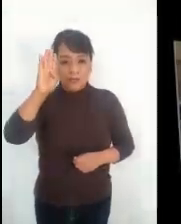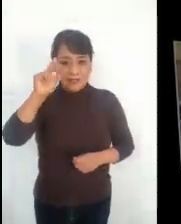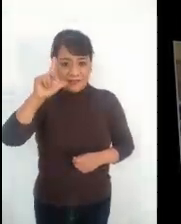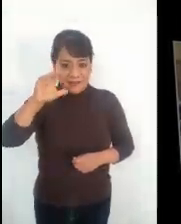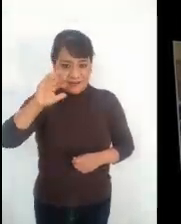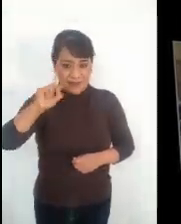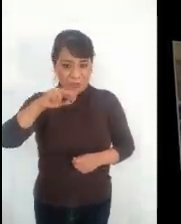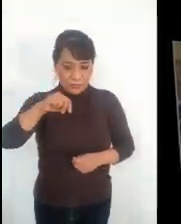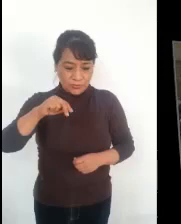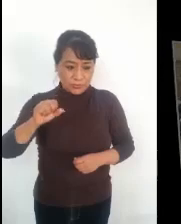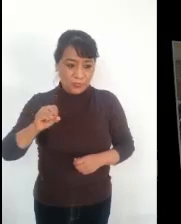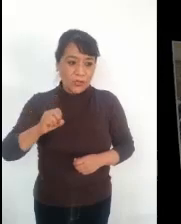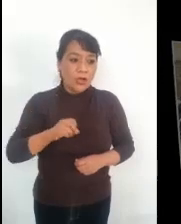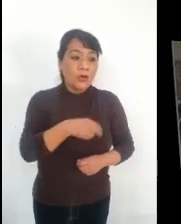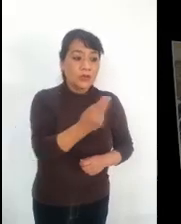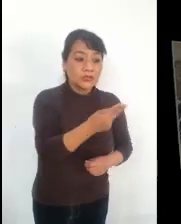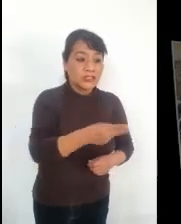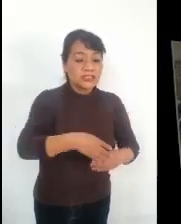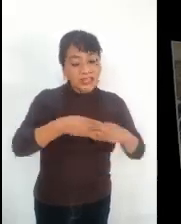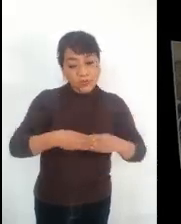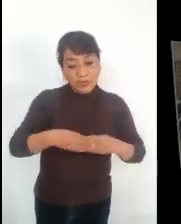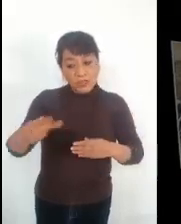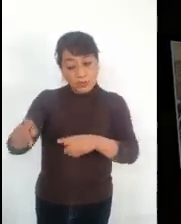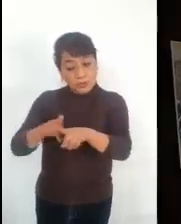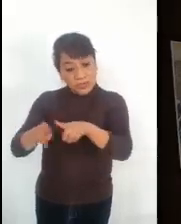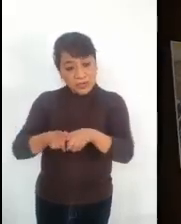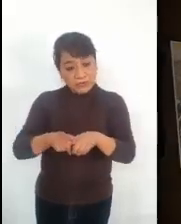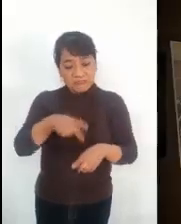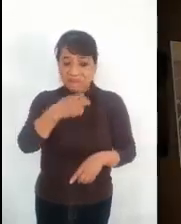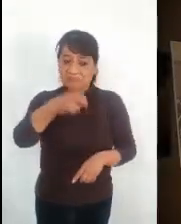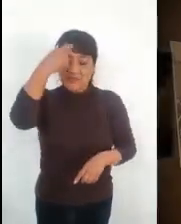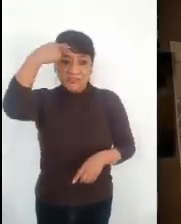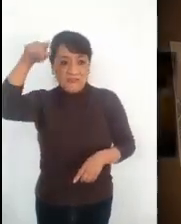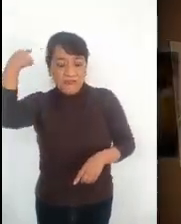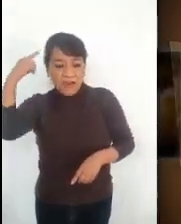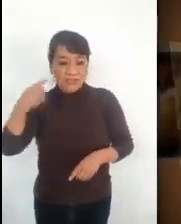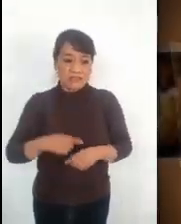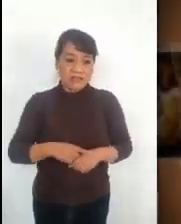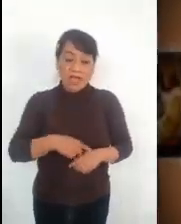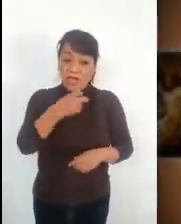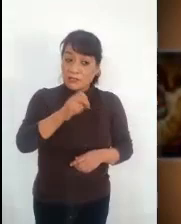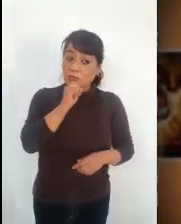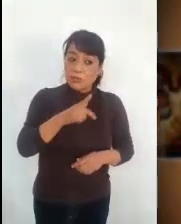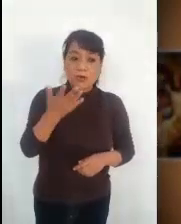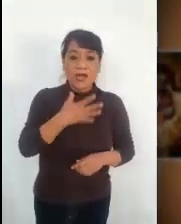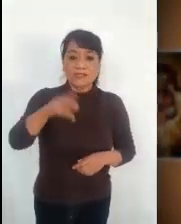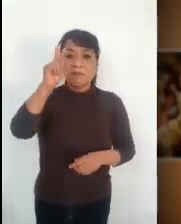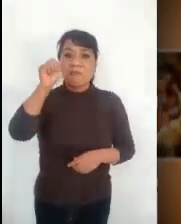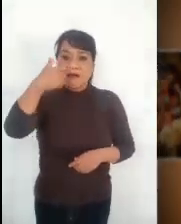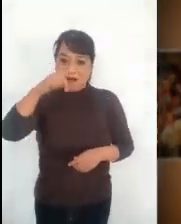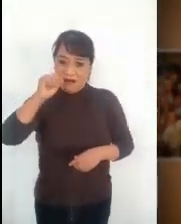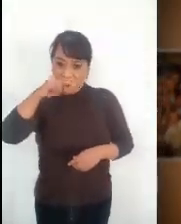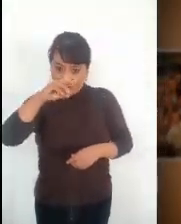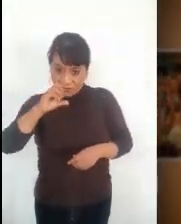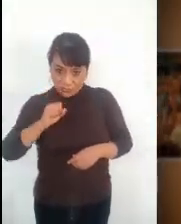y si saludan tan solo a sus hermanos, que hacen de extraordinario, no hacen eso mismo los